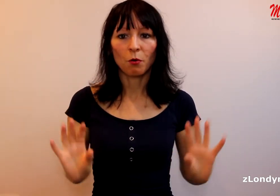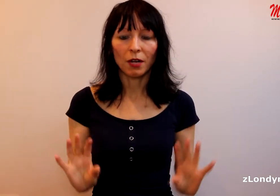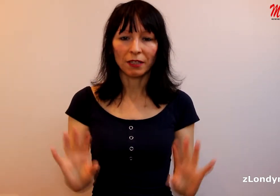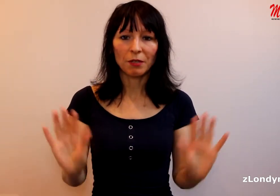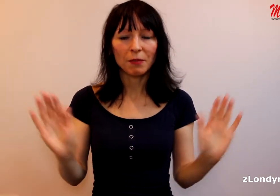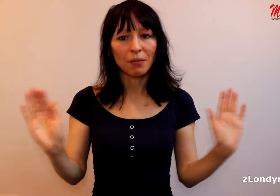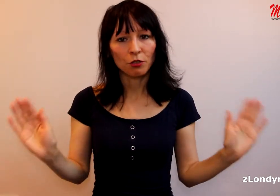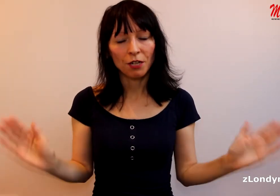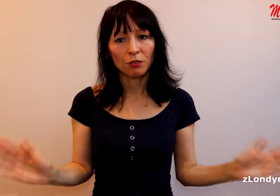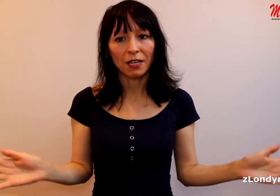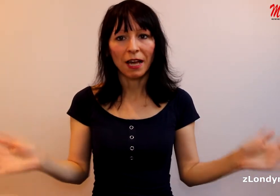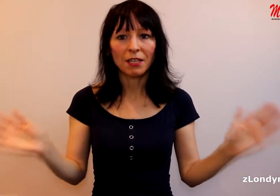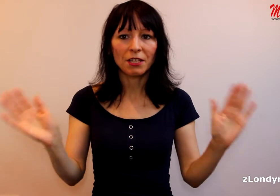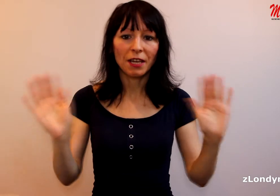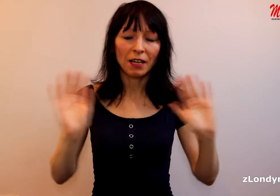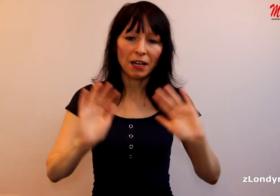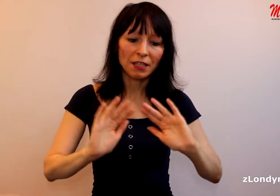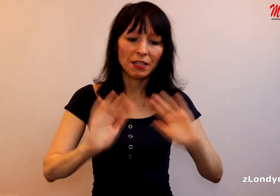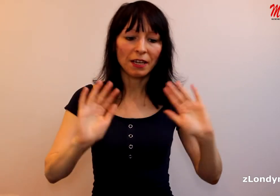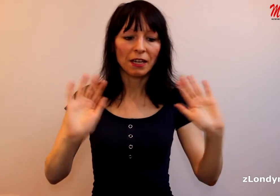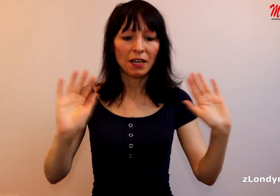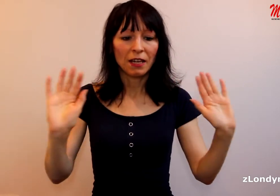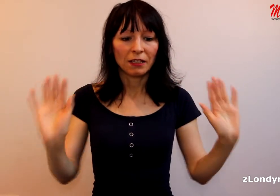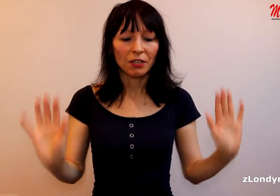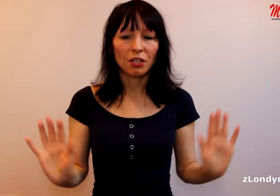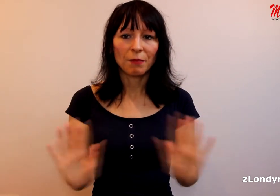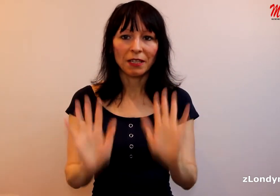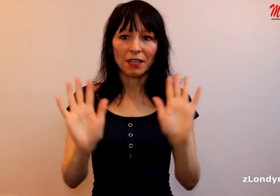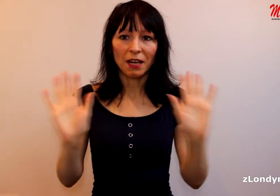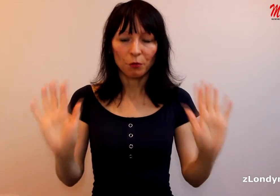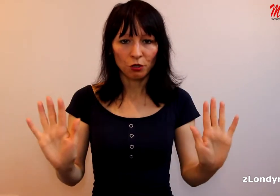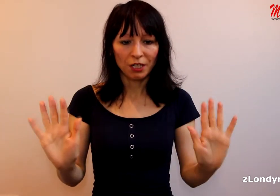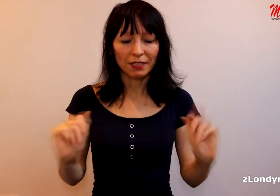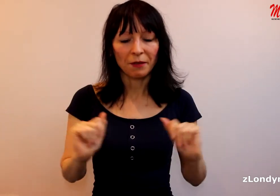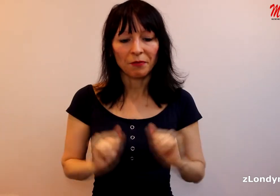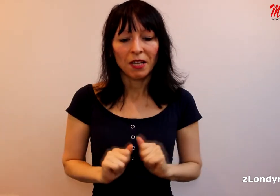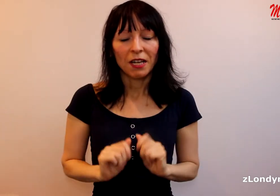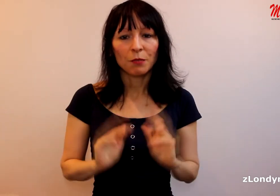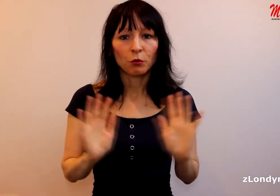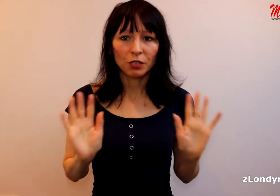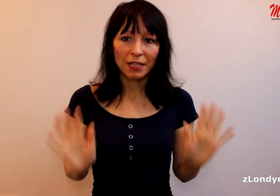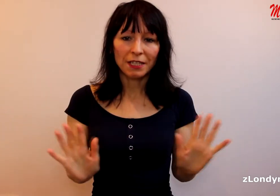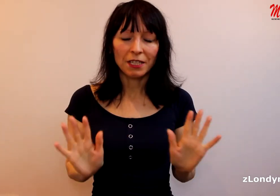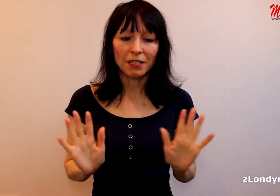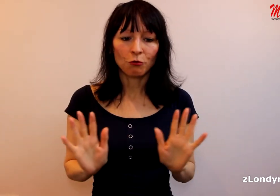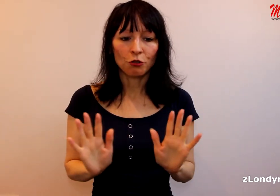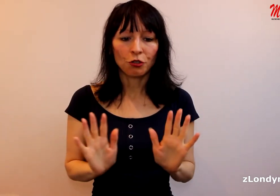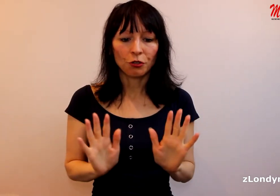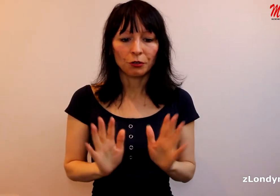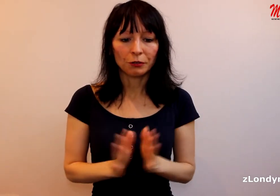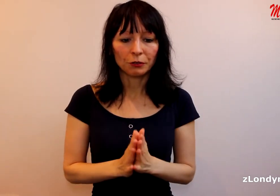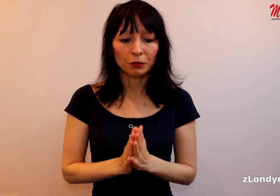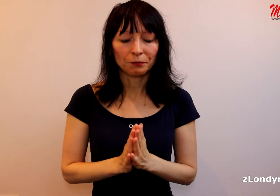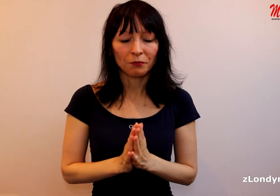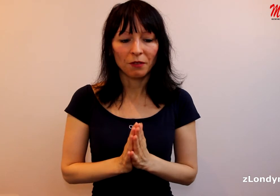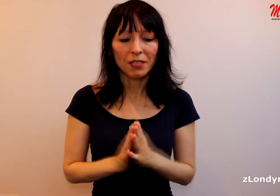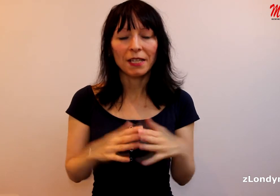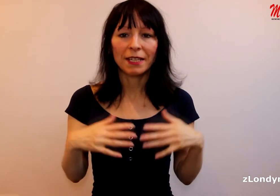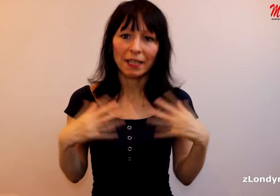pohled, aby jsme se moc nedotkli ani těch, ani těch, takže jdeme tak nějak prostředkem. A spousta lidí už, výsledek je,